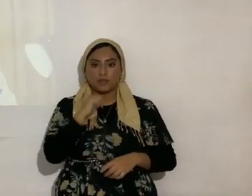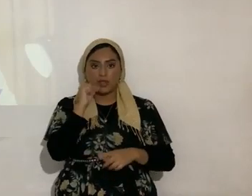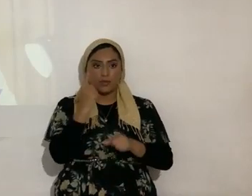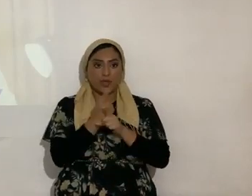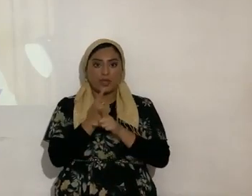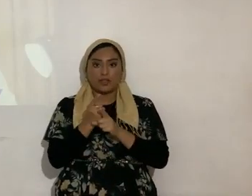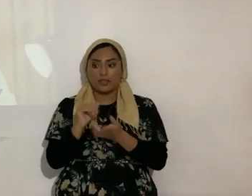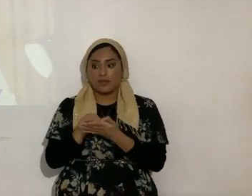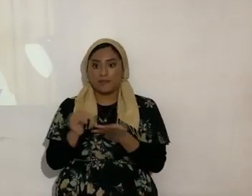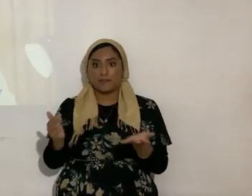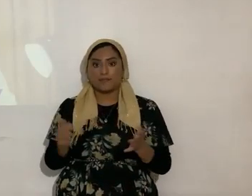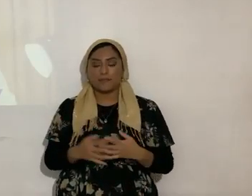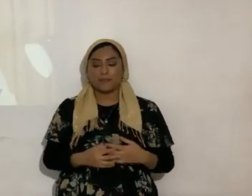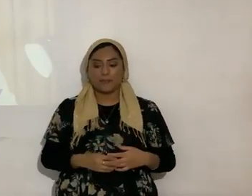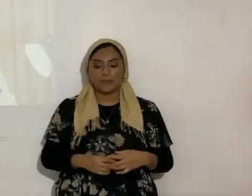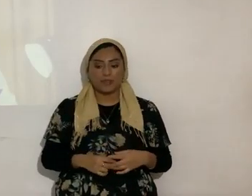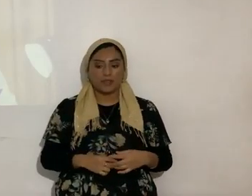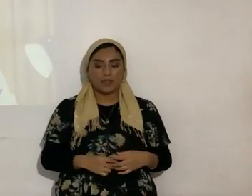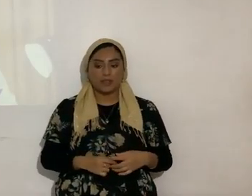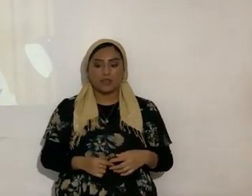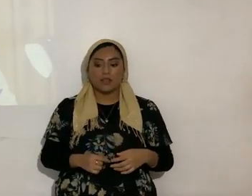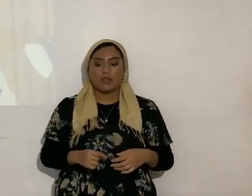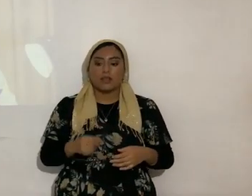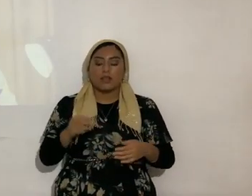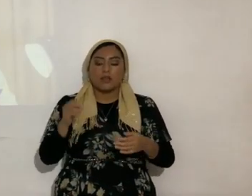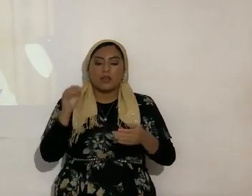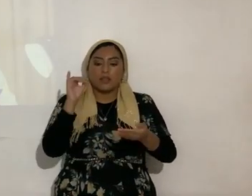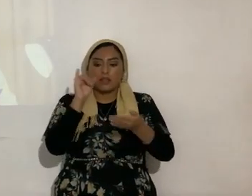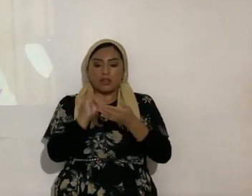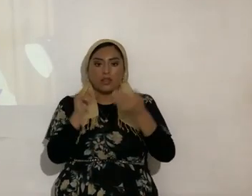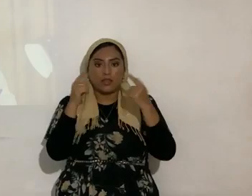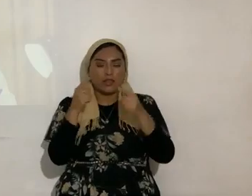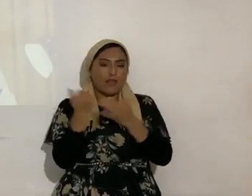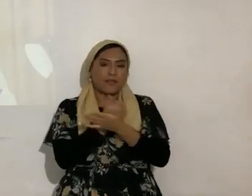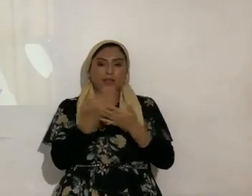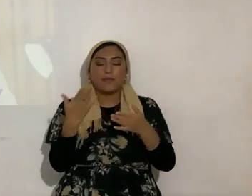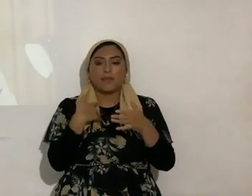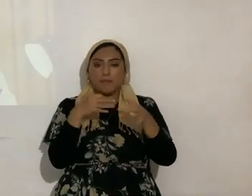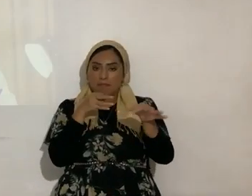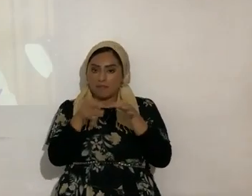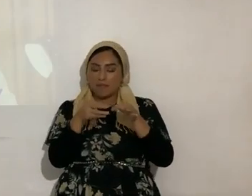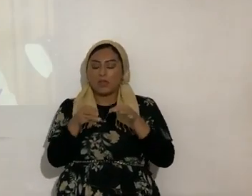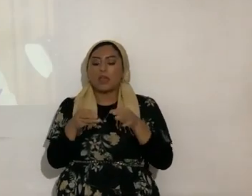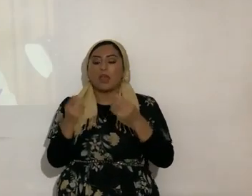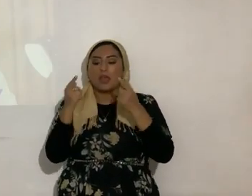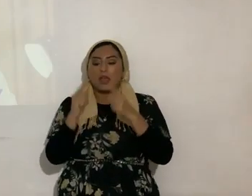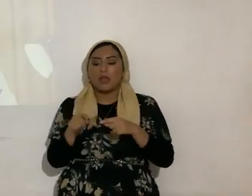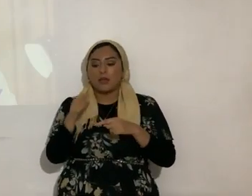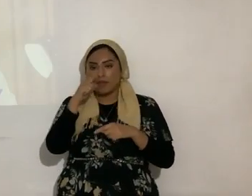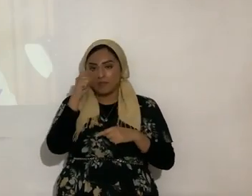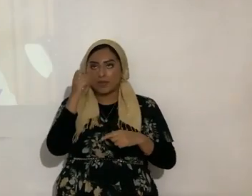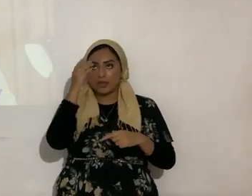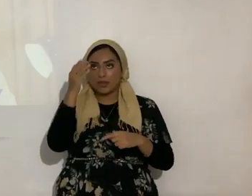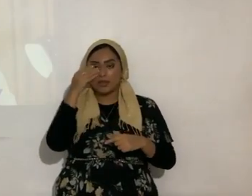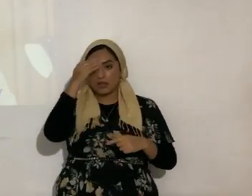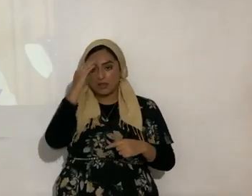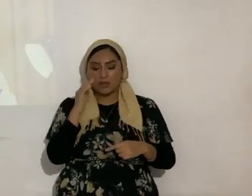ahora esto ocurre todo lo que les he estado explicando porque el Elohim no deja